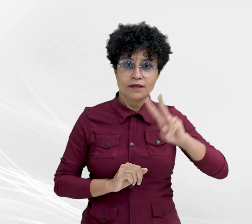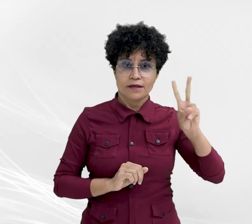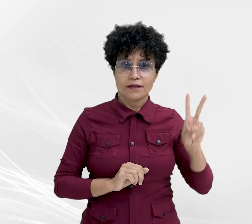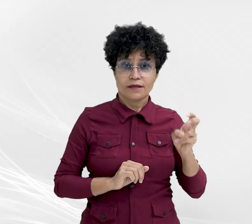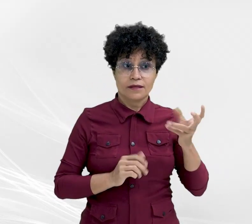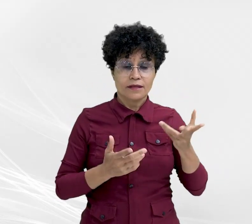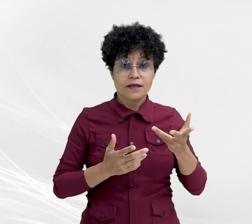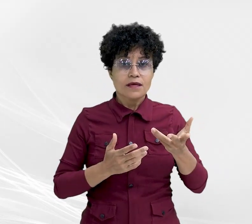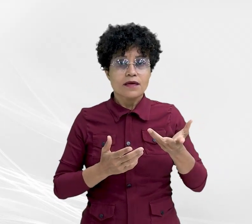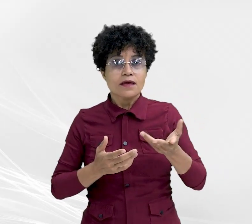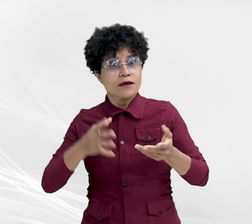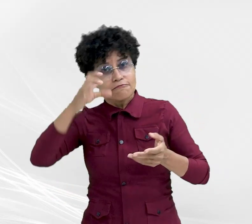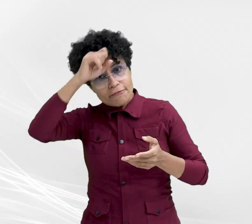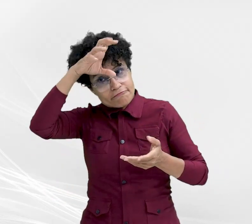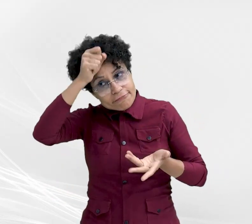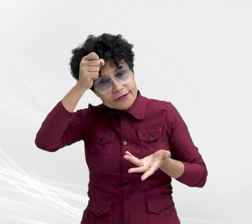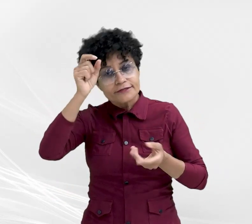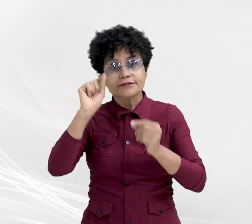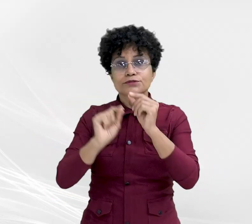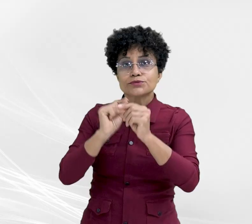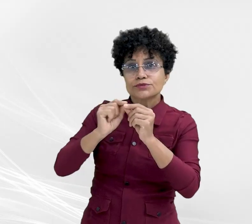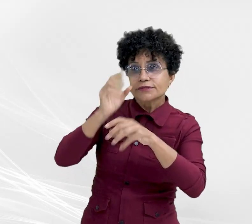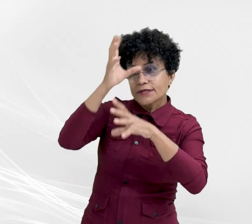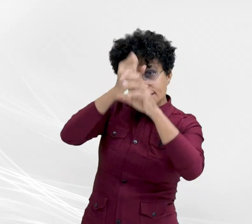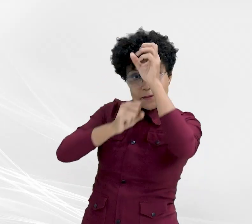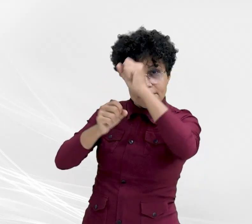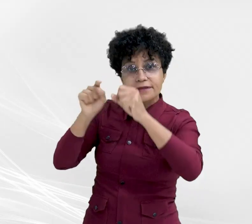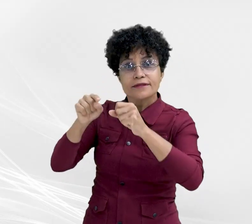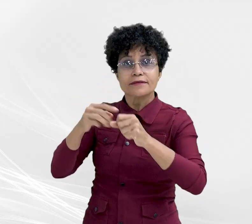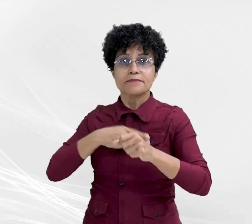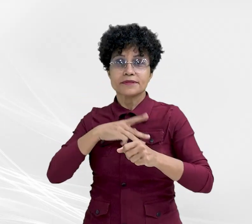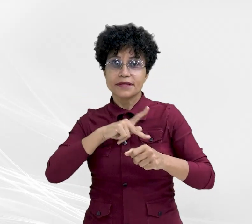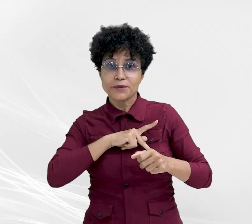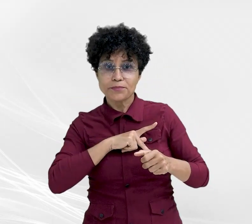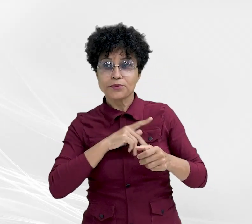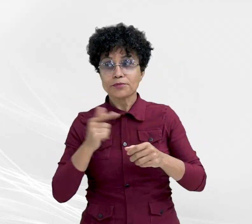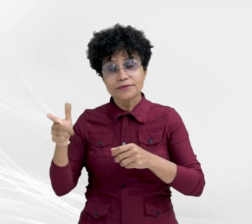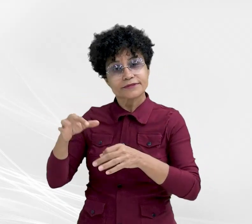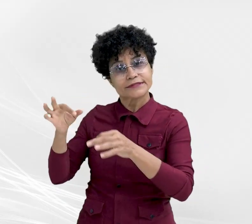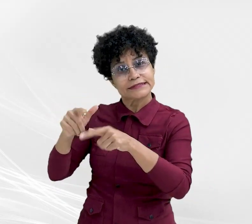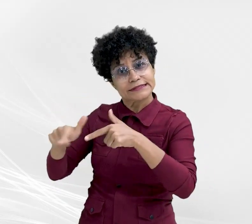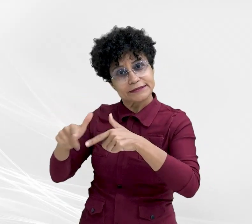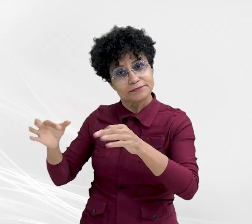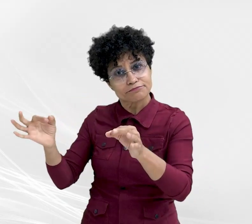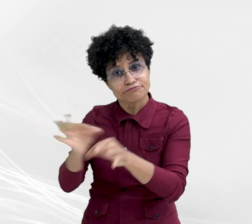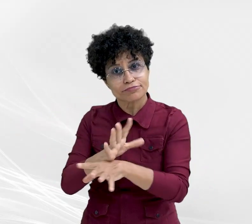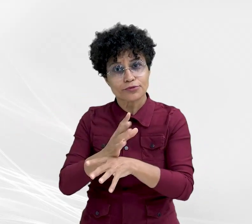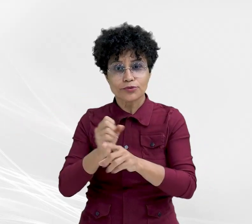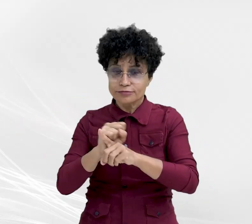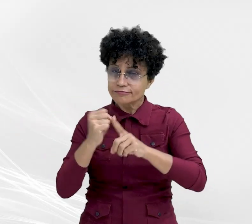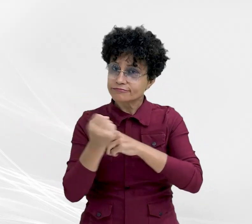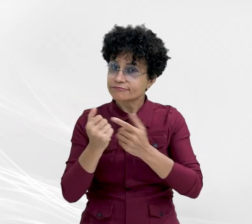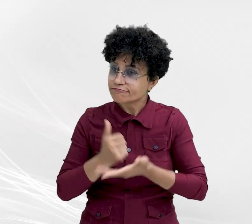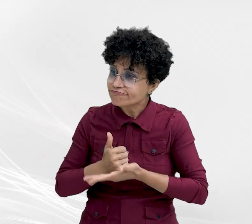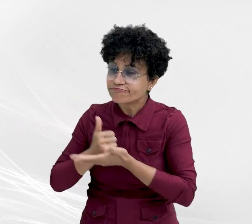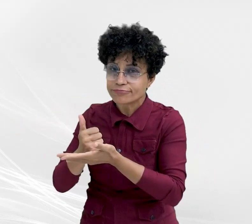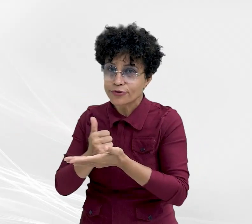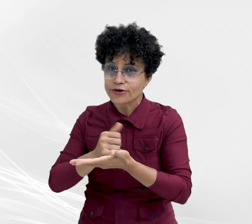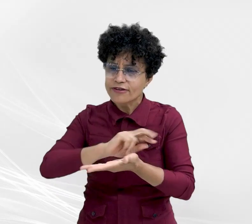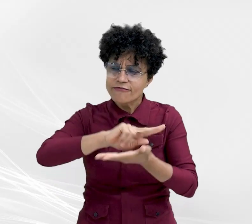mensagem dessa obra pronta é que o Ministério Público pode e deve colaborar com a sociedade de várias maneiras, tanto no combate ao